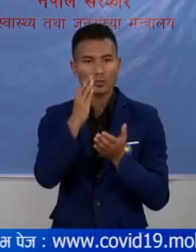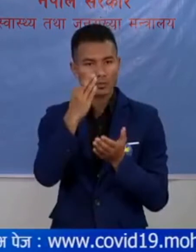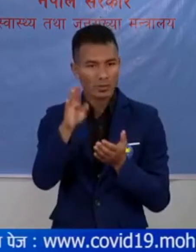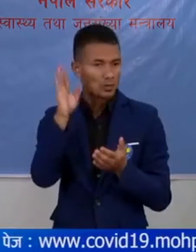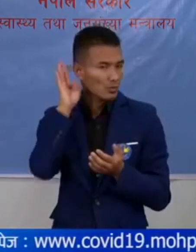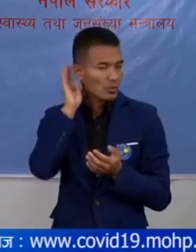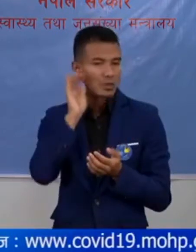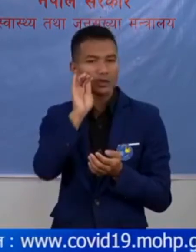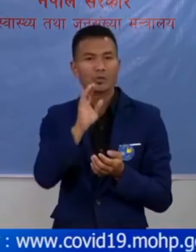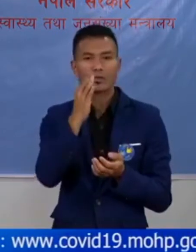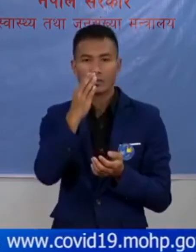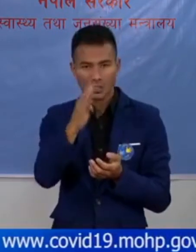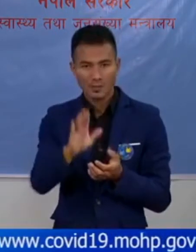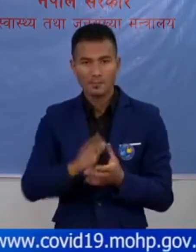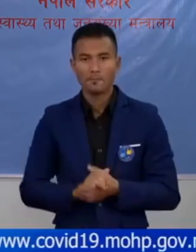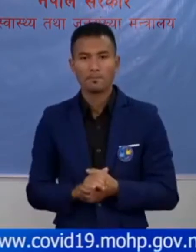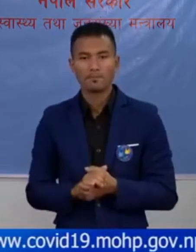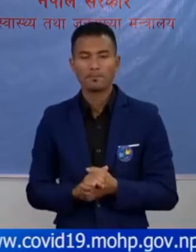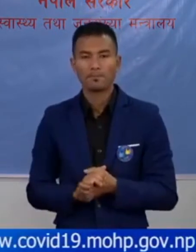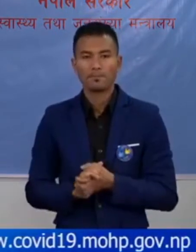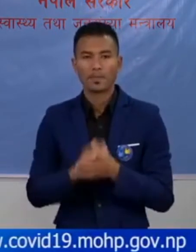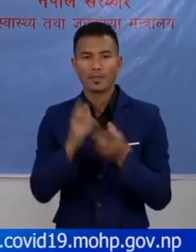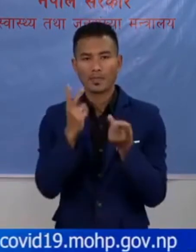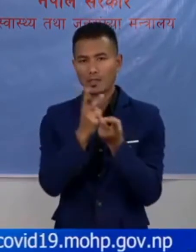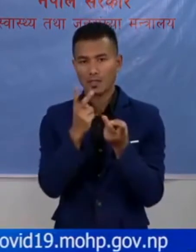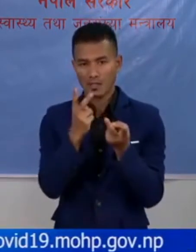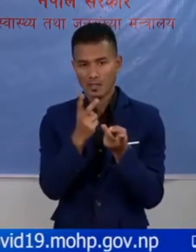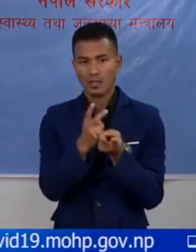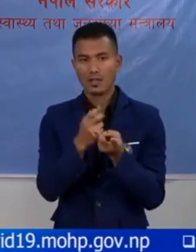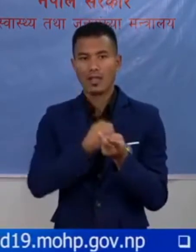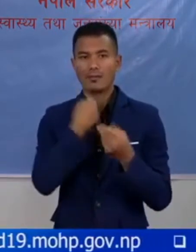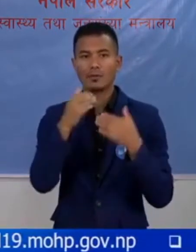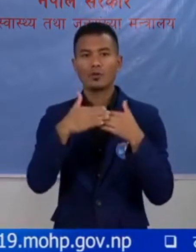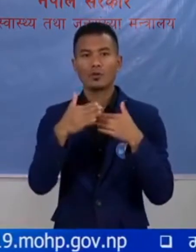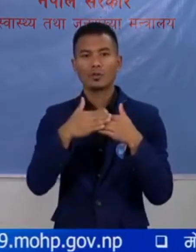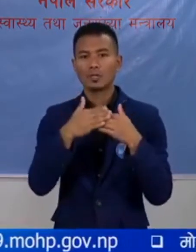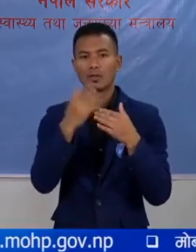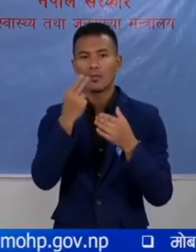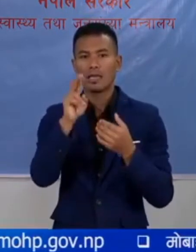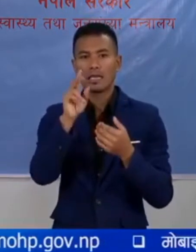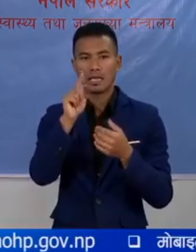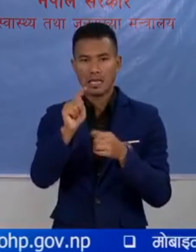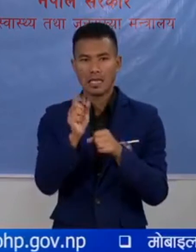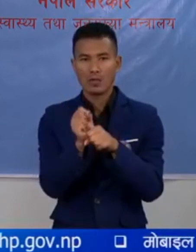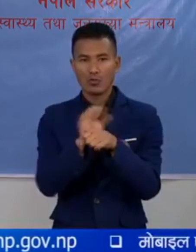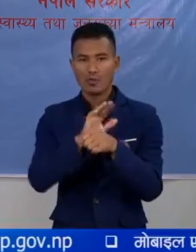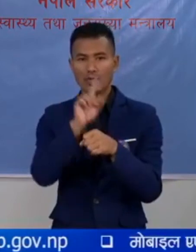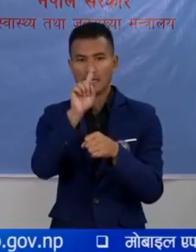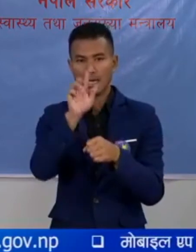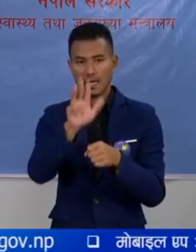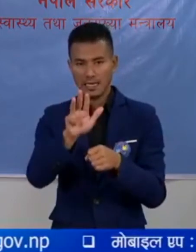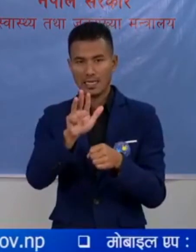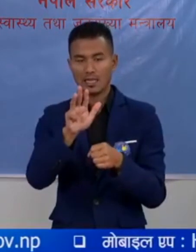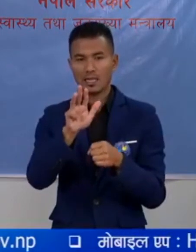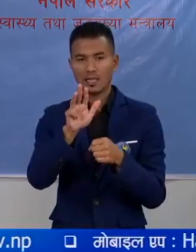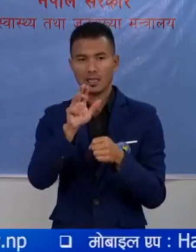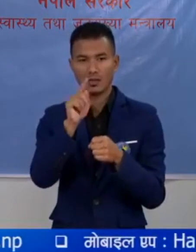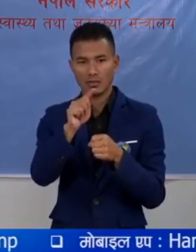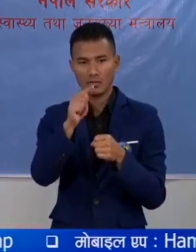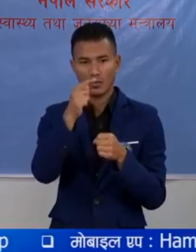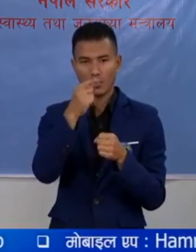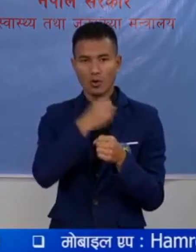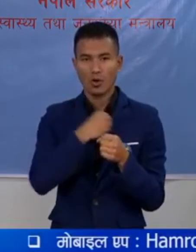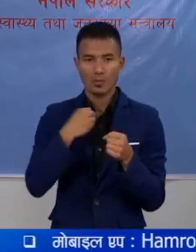छा। तेसे गरी आफनो नजीक मा रहेका COVID-19 designated